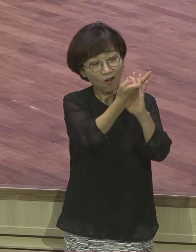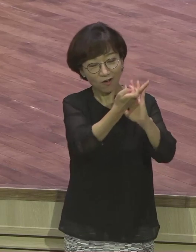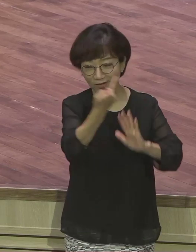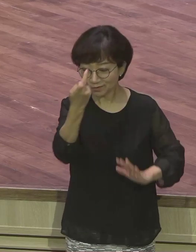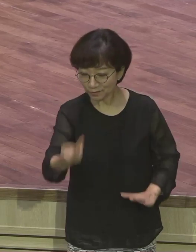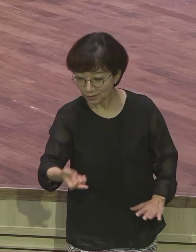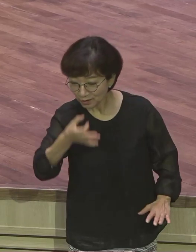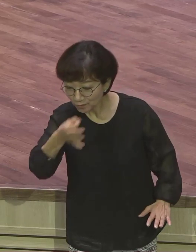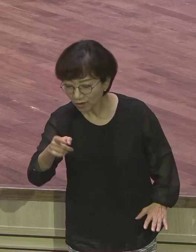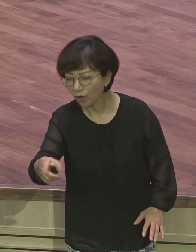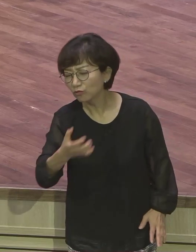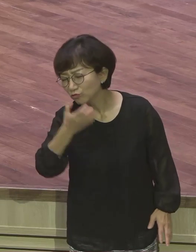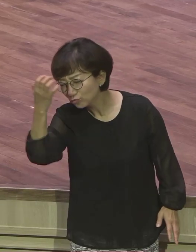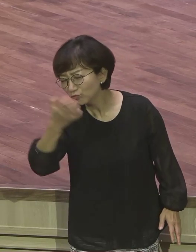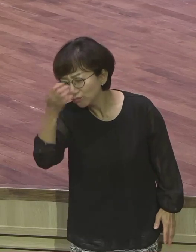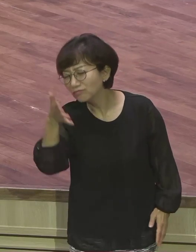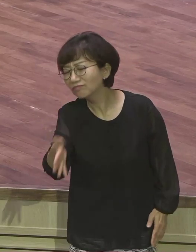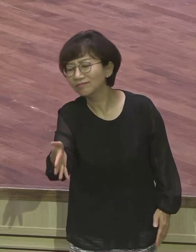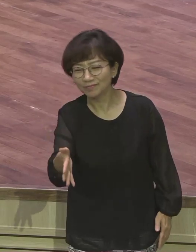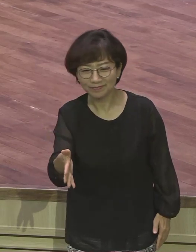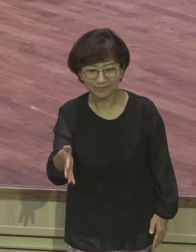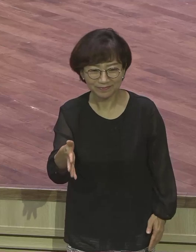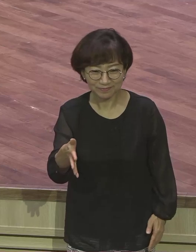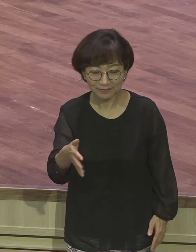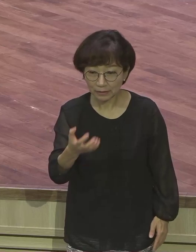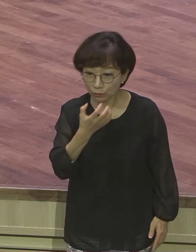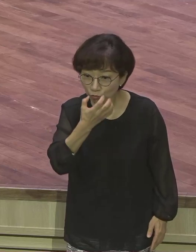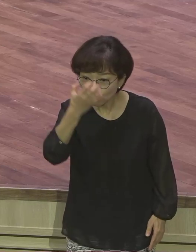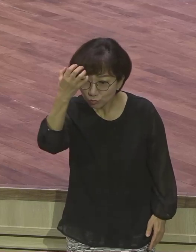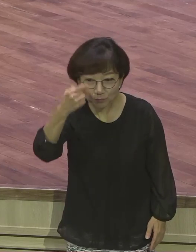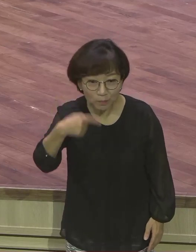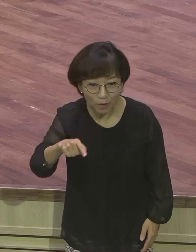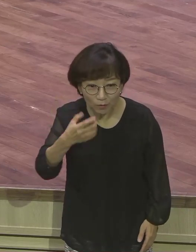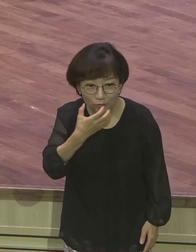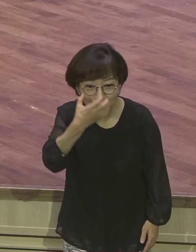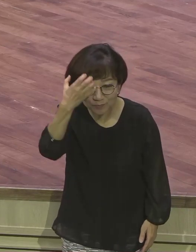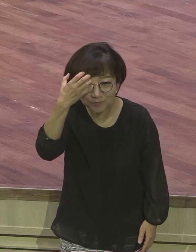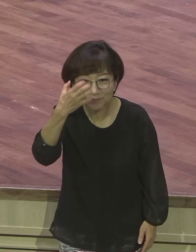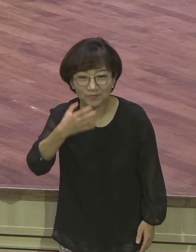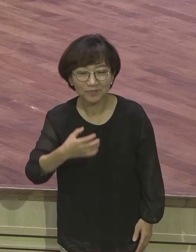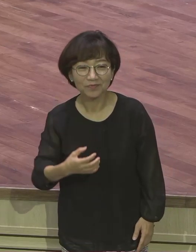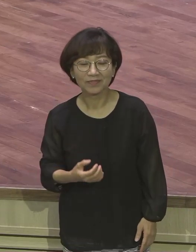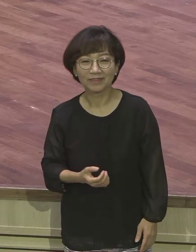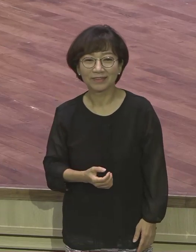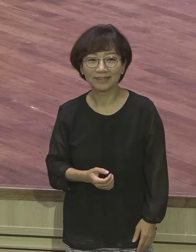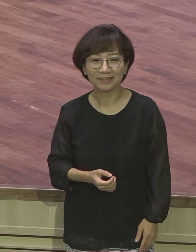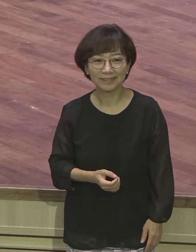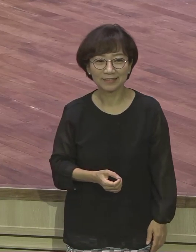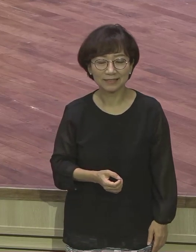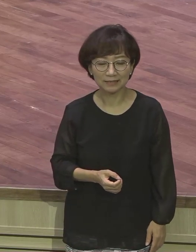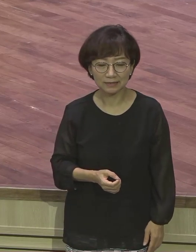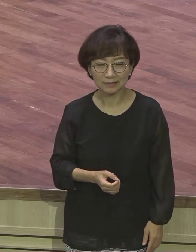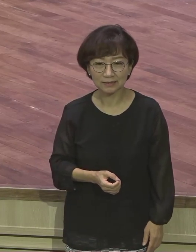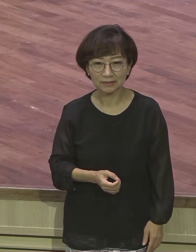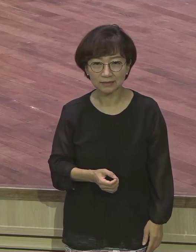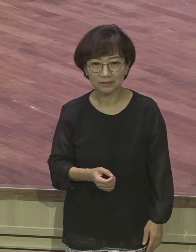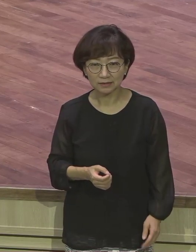꿈꾸는 자라. 그런데 여기서 말하는 꿈은 우리가 해석을 잘해야 돼요. 성경에서 말하는 꿈의 사람은 이 구약대